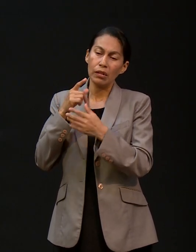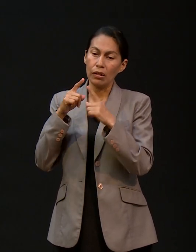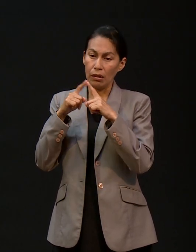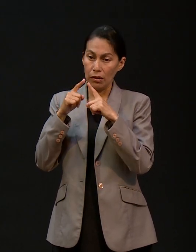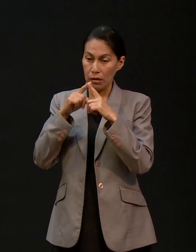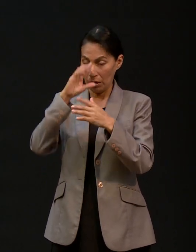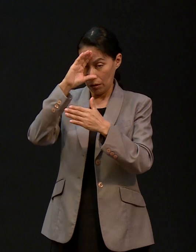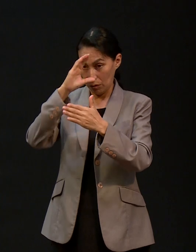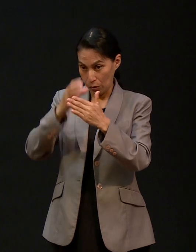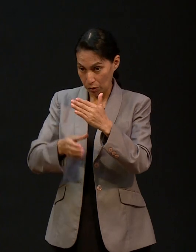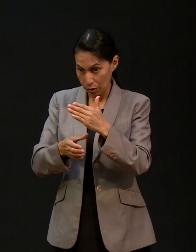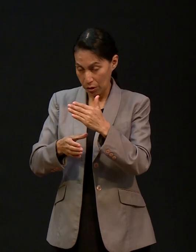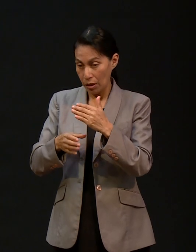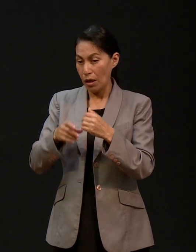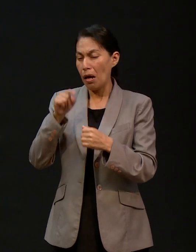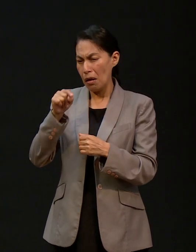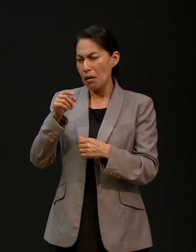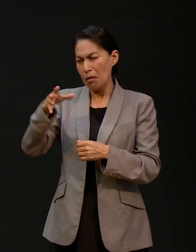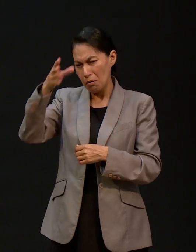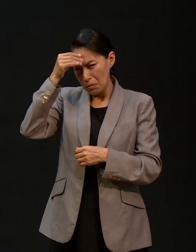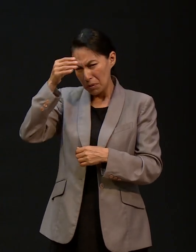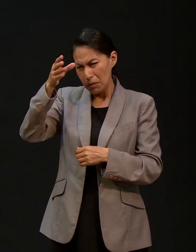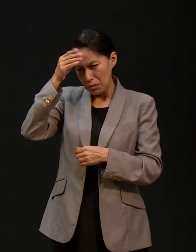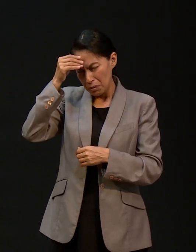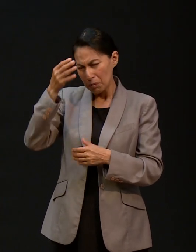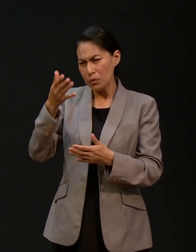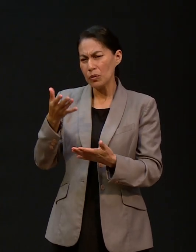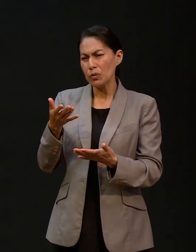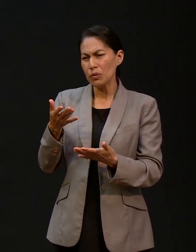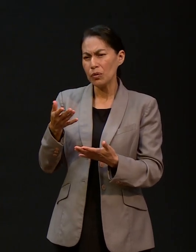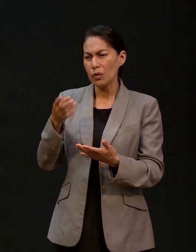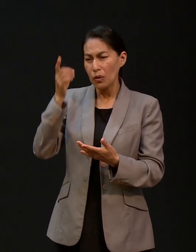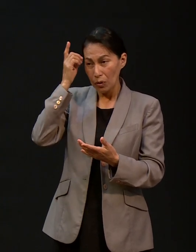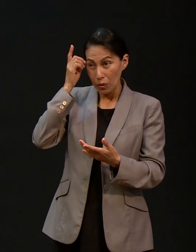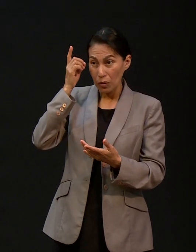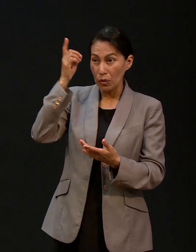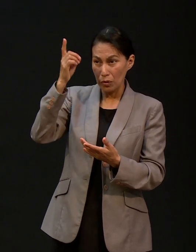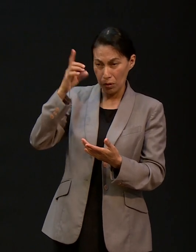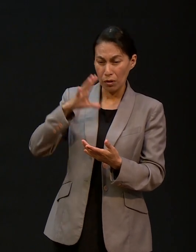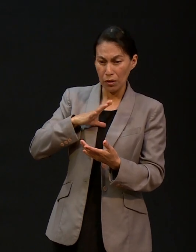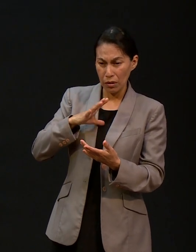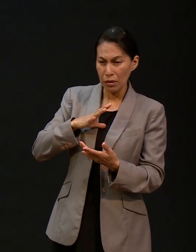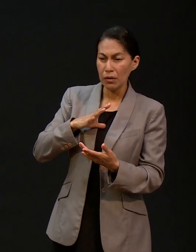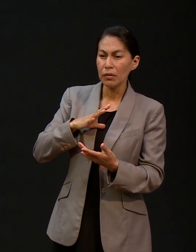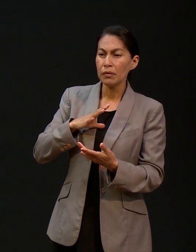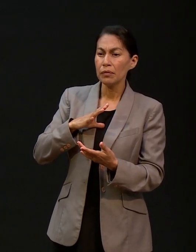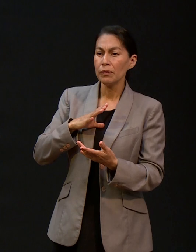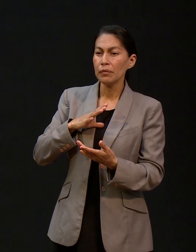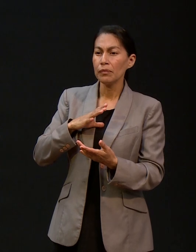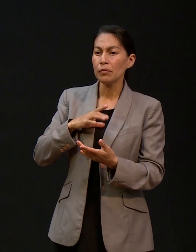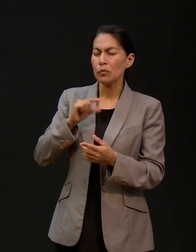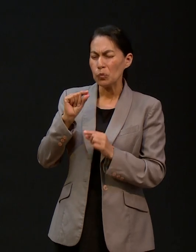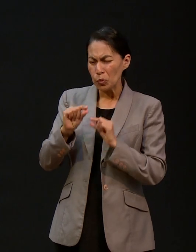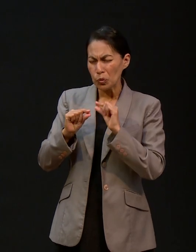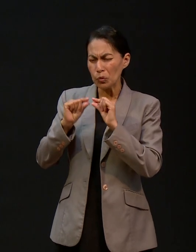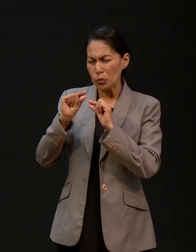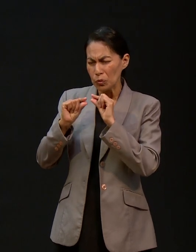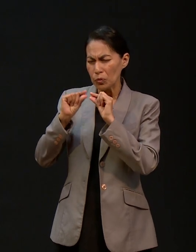católica que asistimos. Ahí aprendimos, por supuesto, a conocer a un Dios de